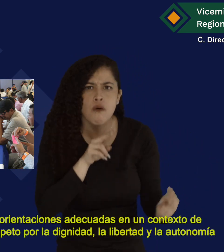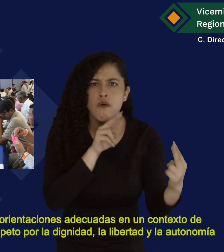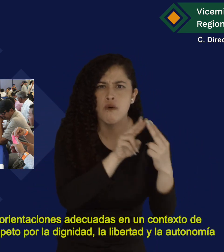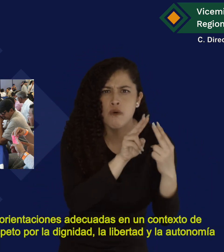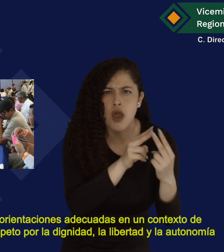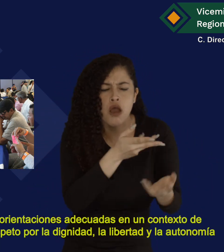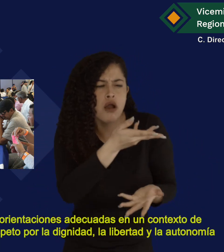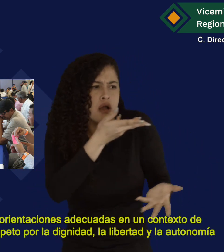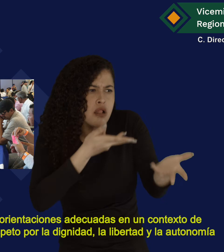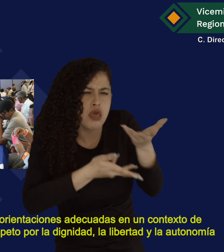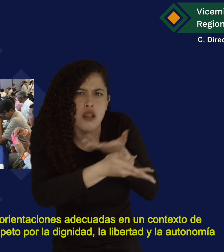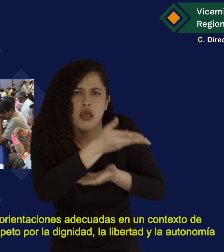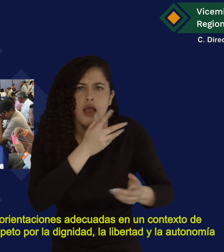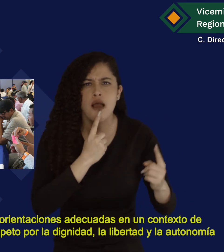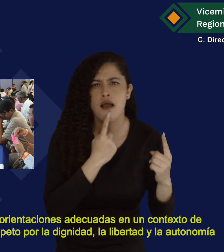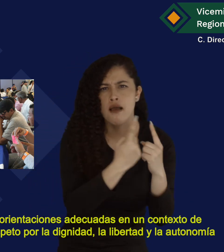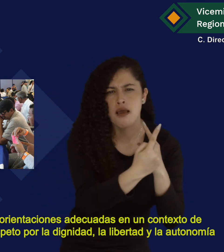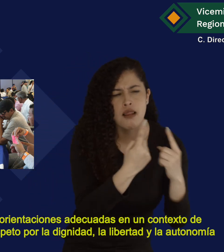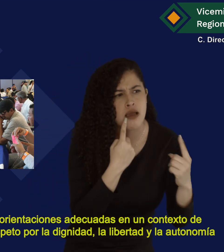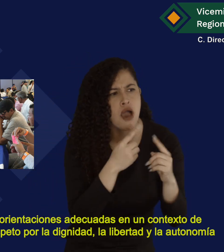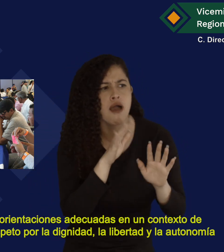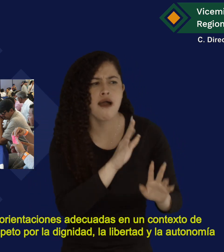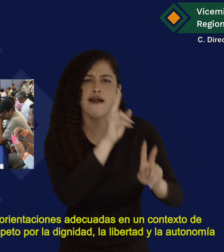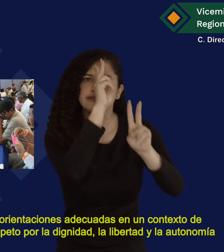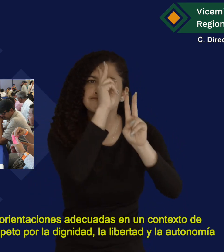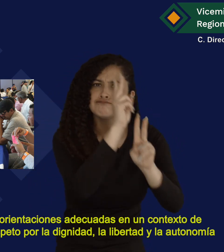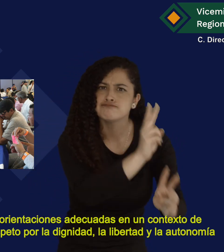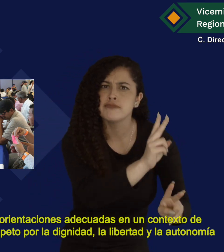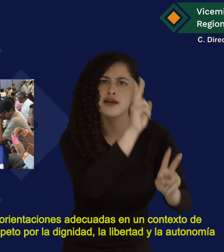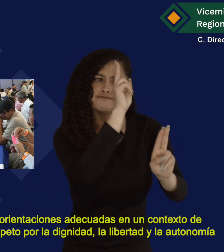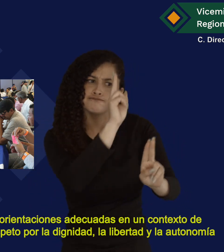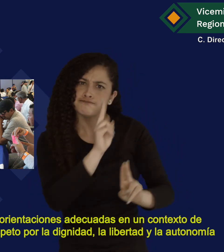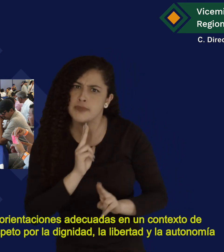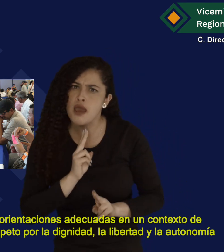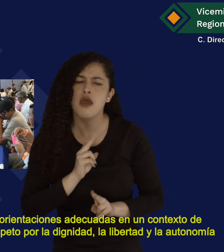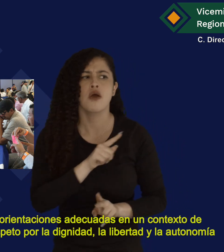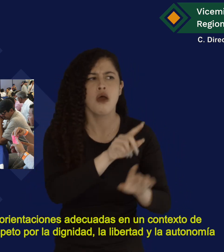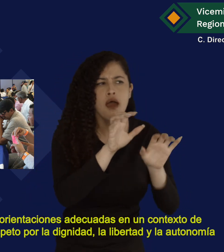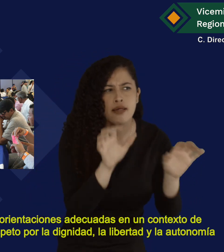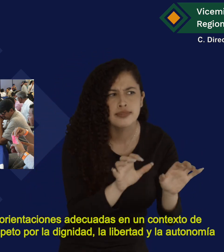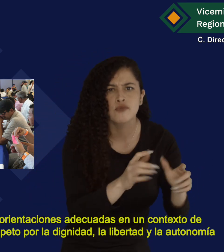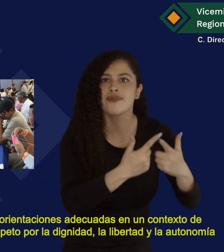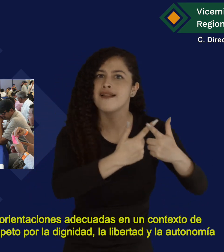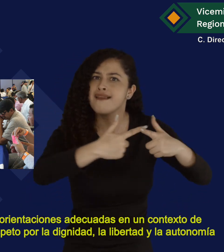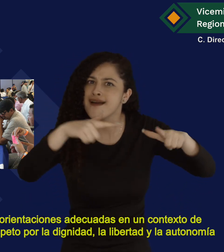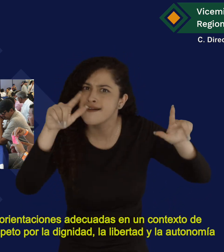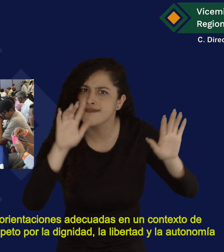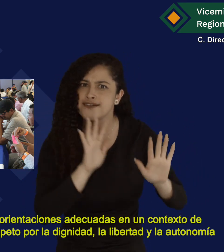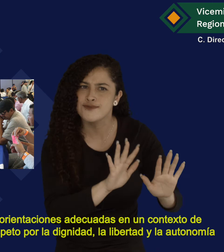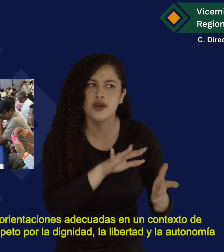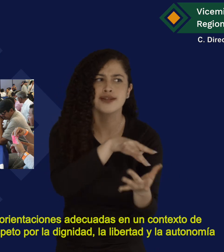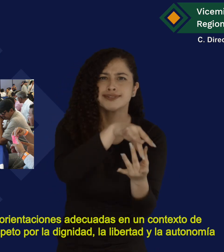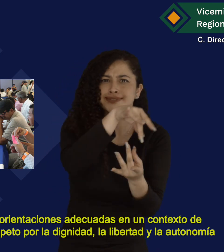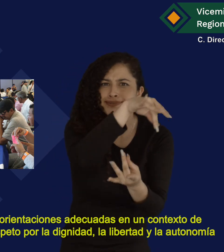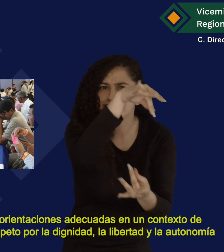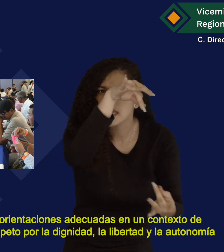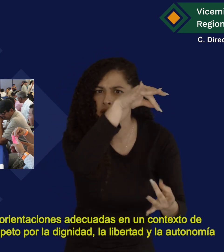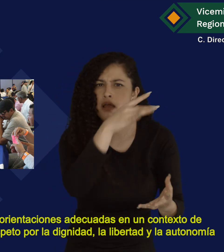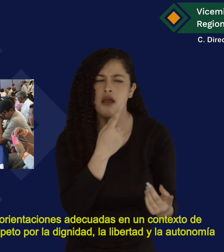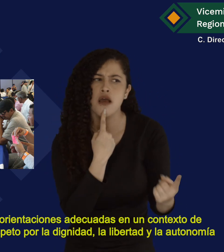adecuadas En un contexto de respeto por la dignidad, la libertad y la autonomía